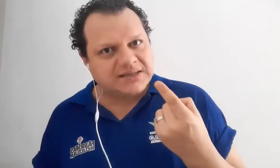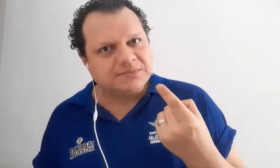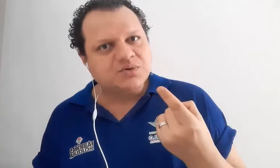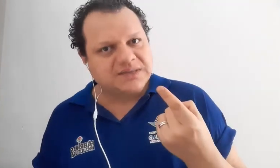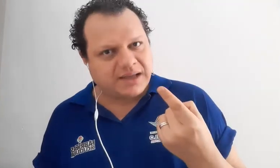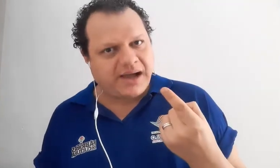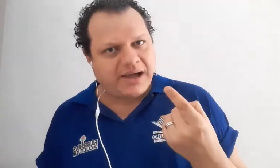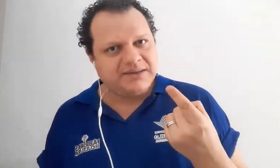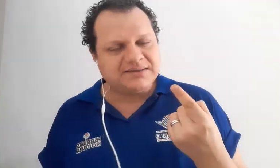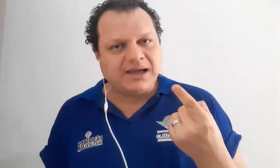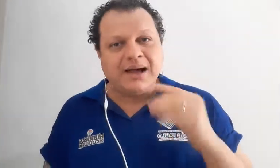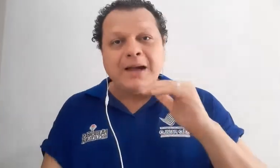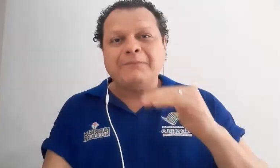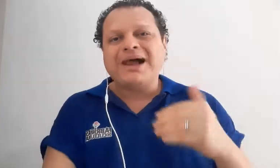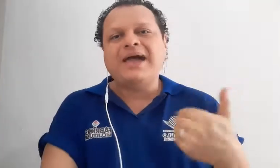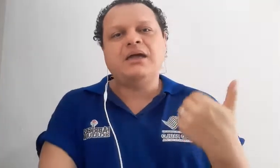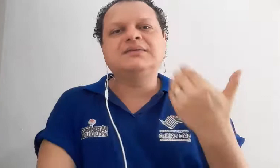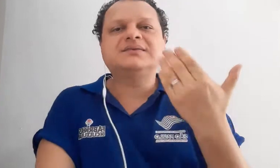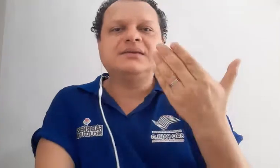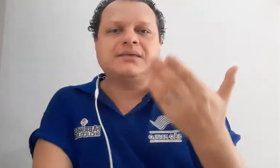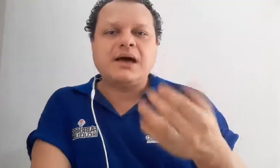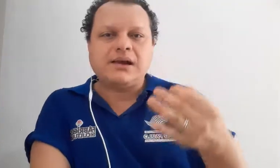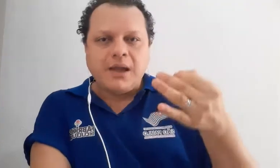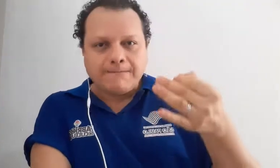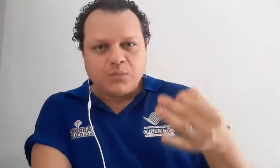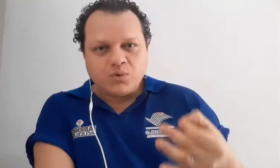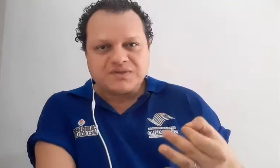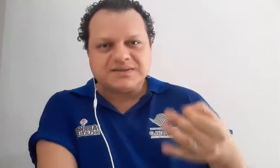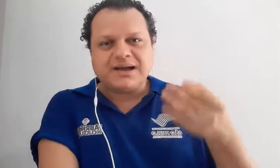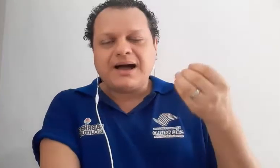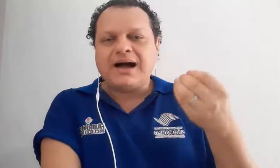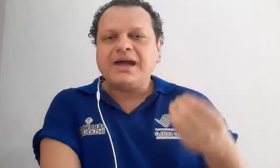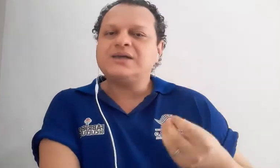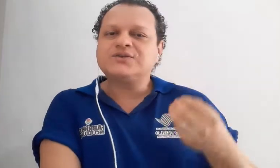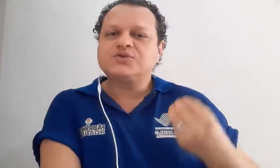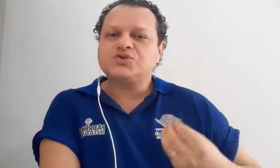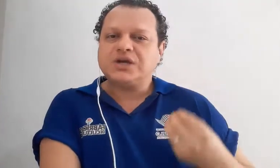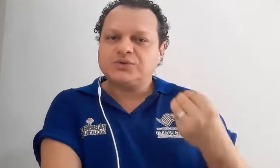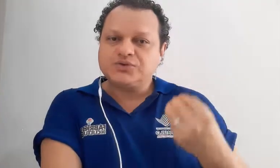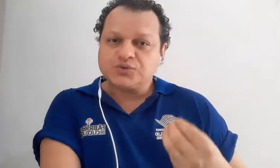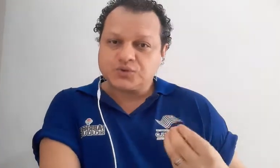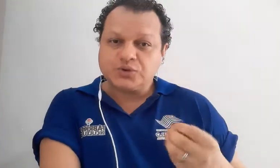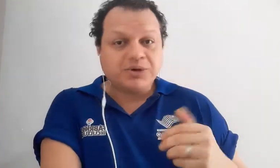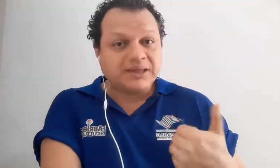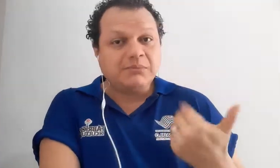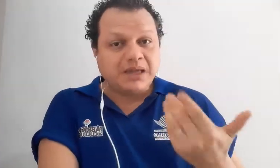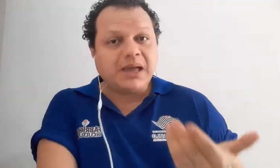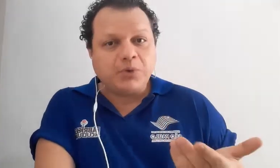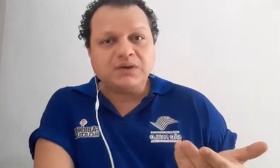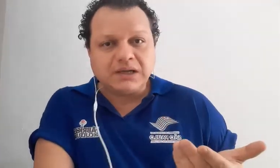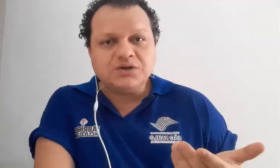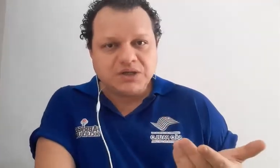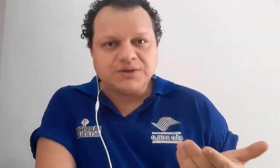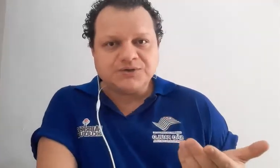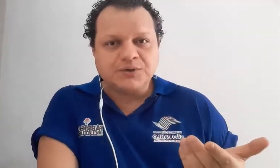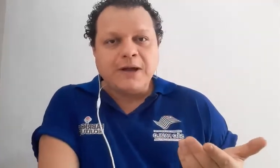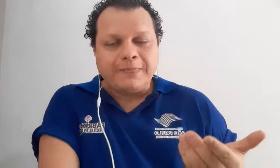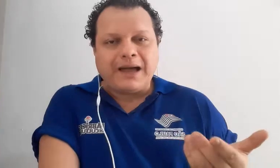musicais, tá? Para ensinar música a esse sujeito surdo, porque também é importante isso, tá?